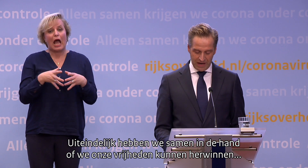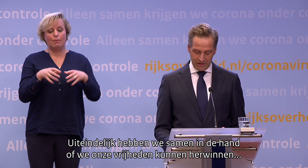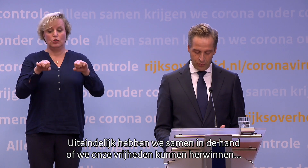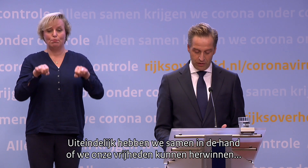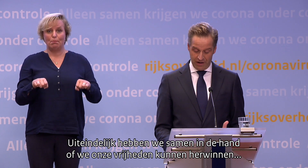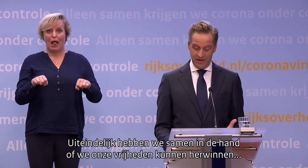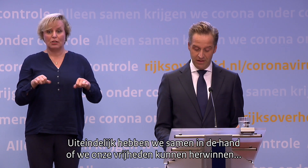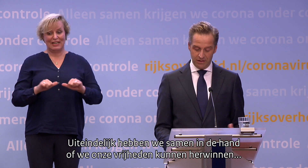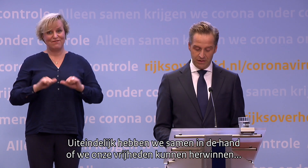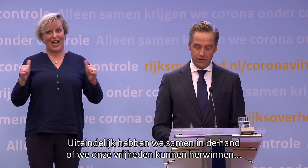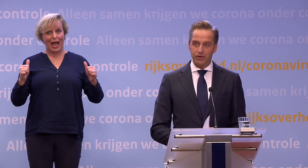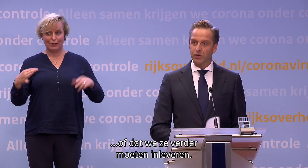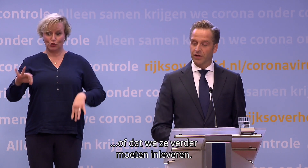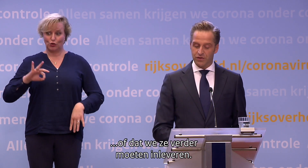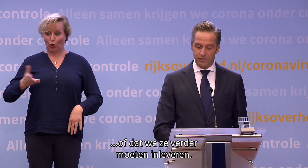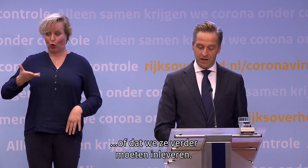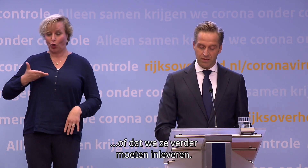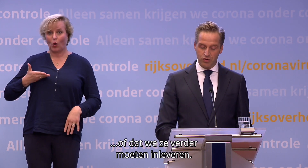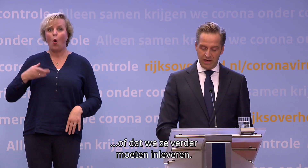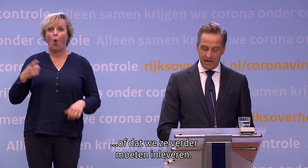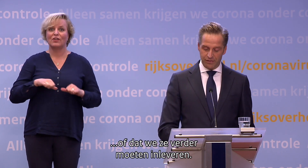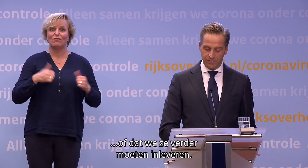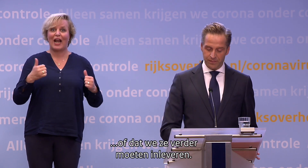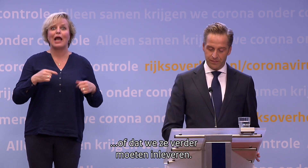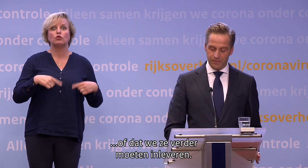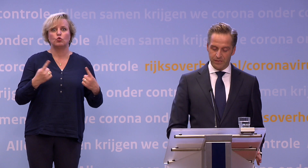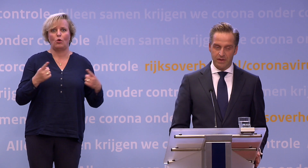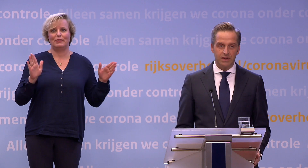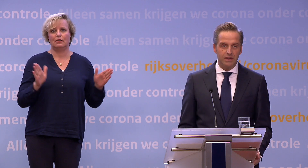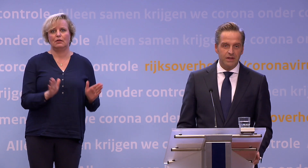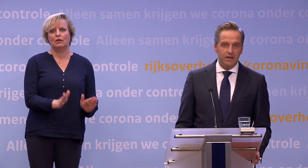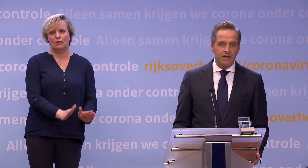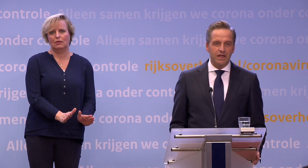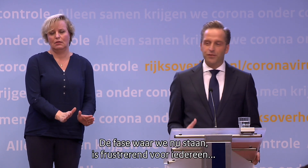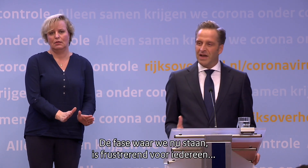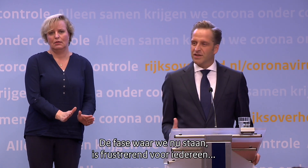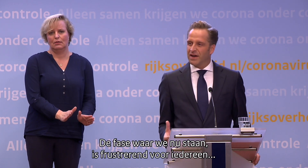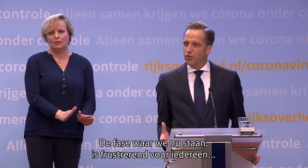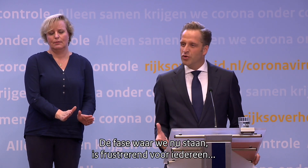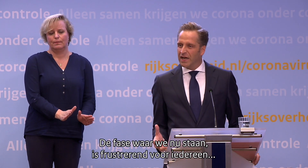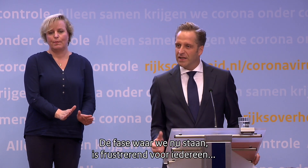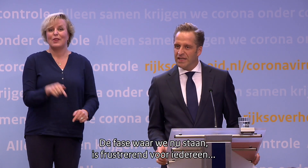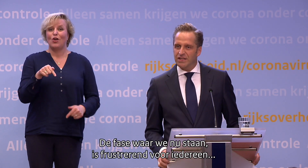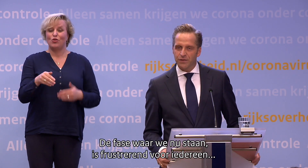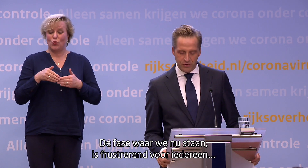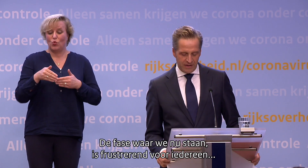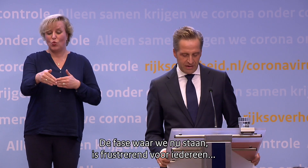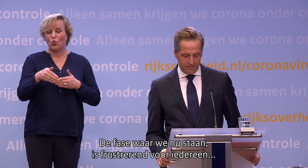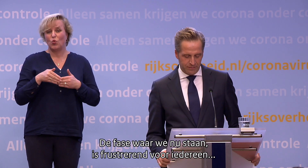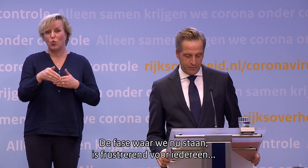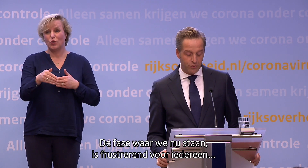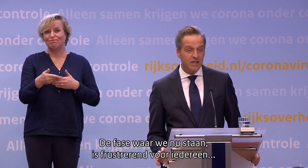we onze vrijheden kunnen herwinnen of dat we ze verder moeten inleveren. De fase waar we nu staan is